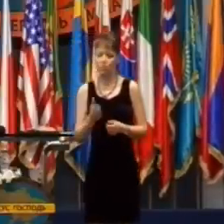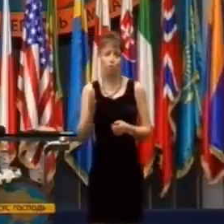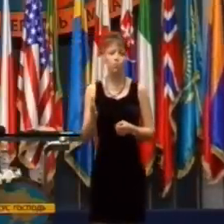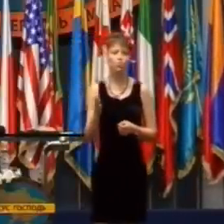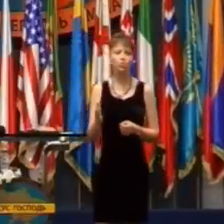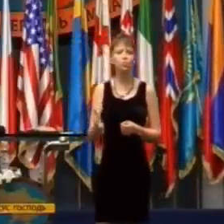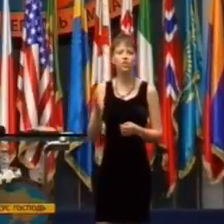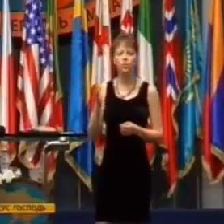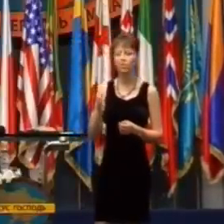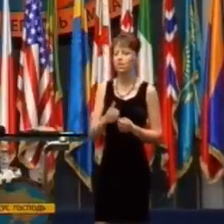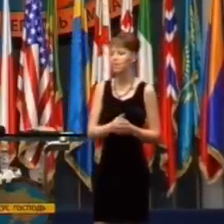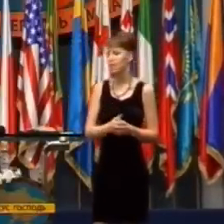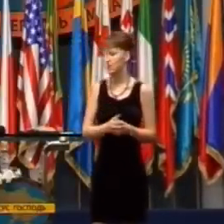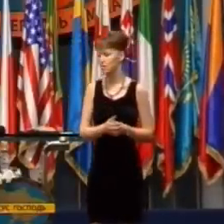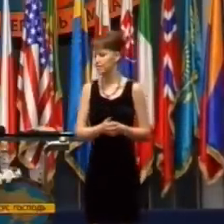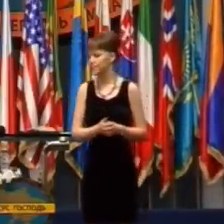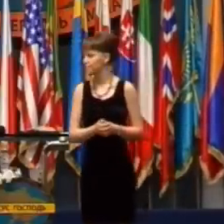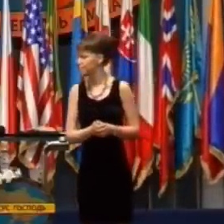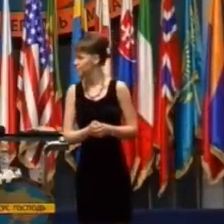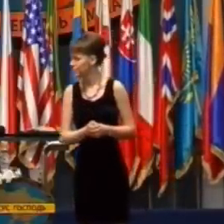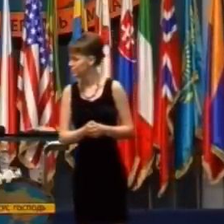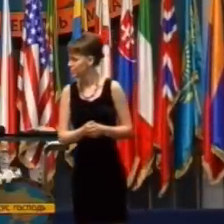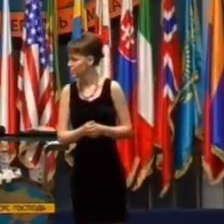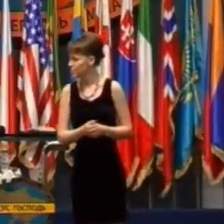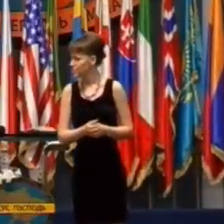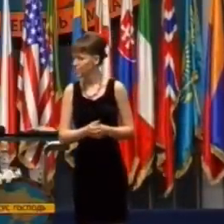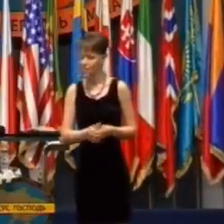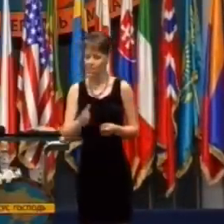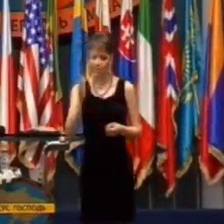prečo si myslíte, že povedal Lazar,